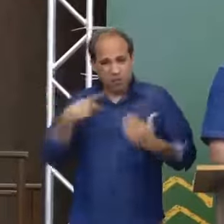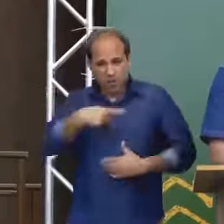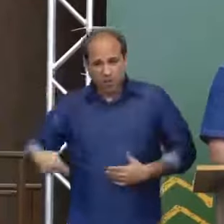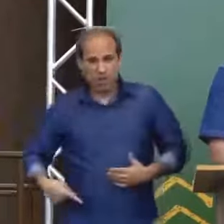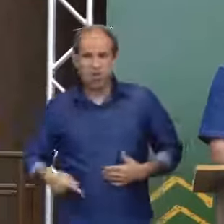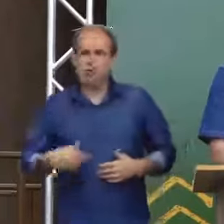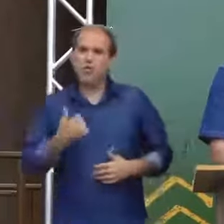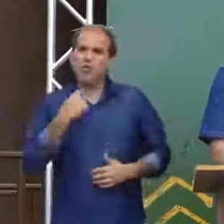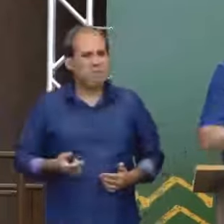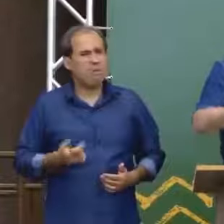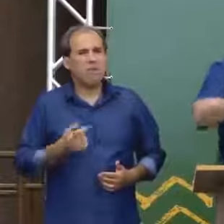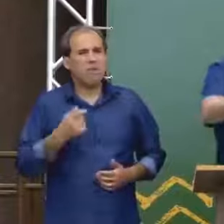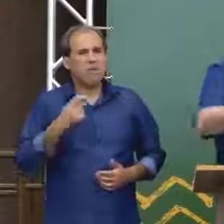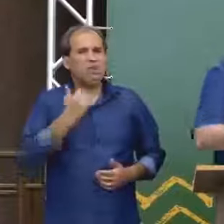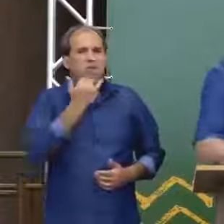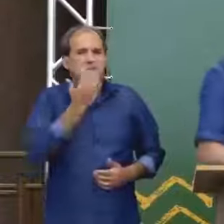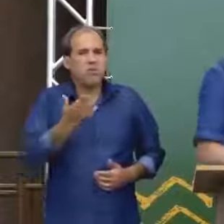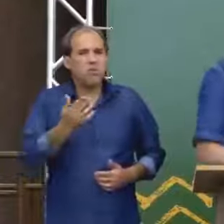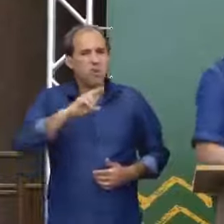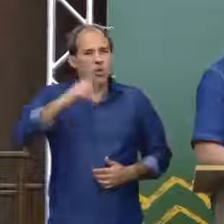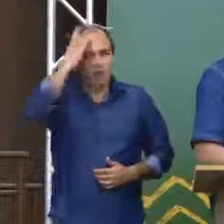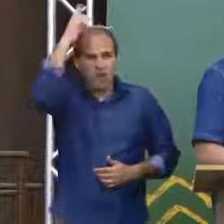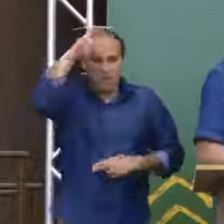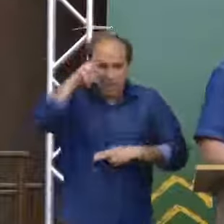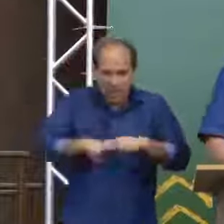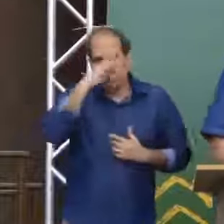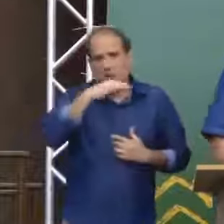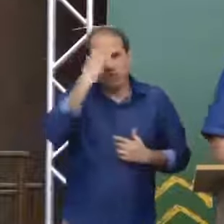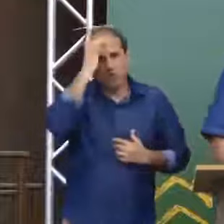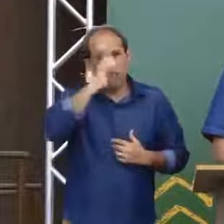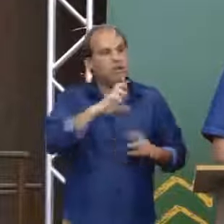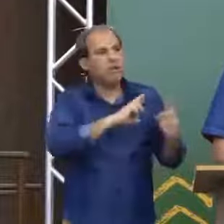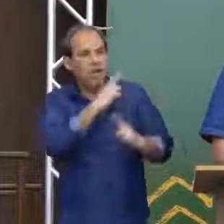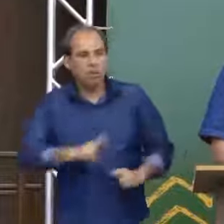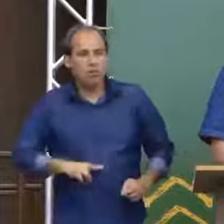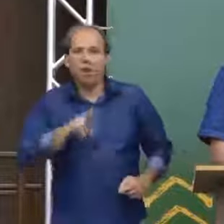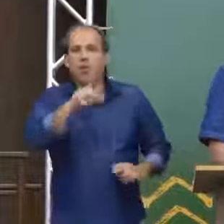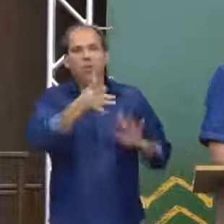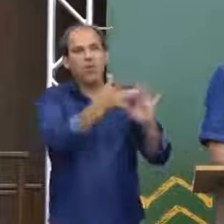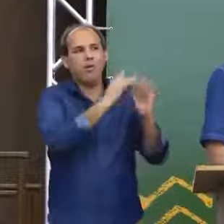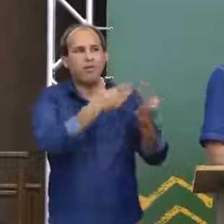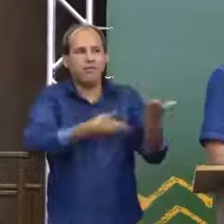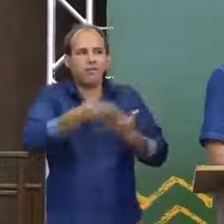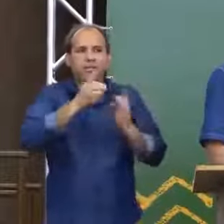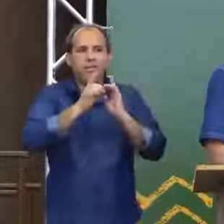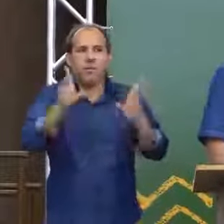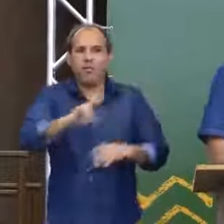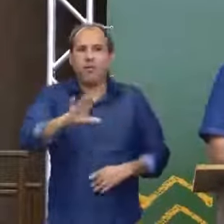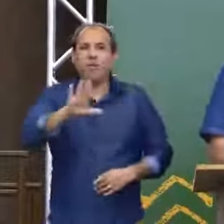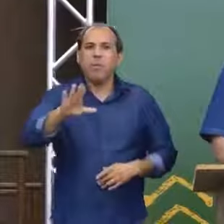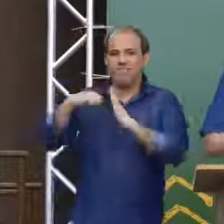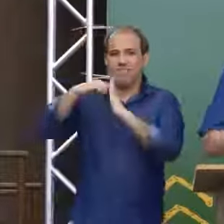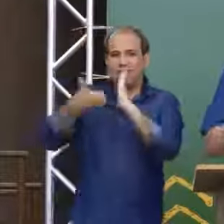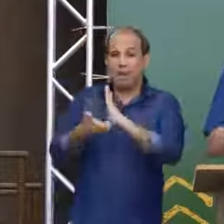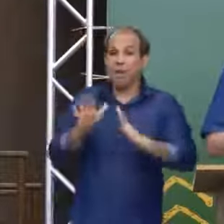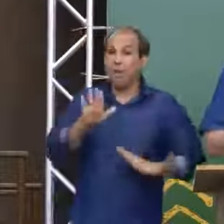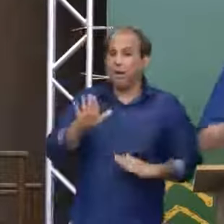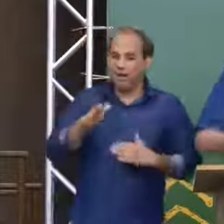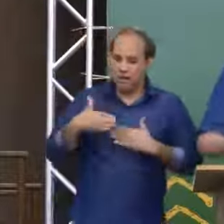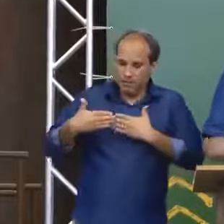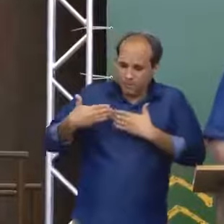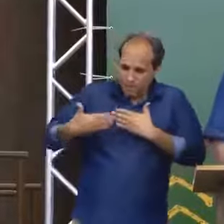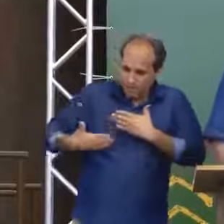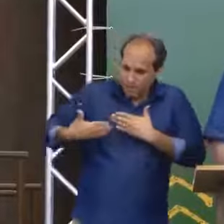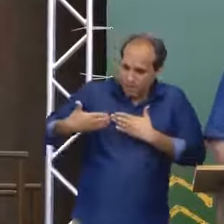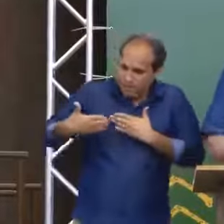cadeira. Não é fácil estar naquela cadeira de kriptonita. Mas resistimos. Aos poucos, estamos ganhando a confiança do parlamento. Vamos